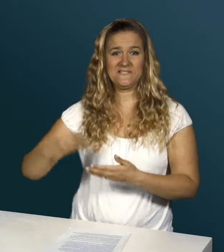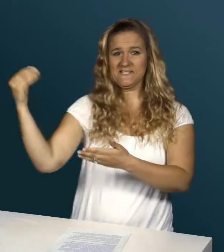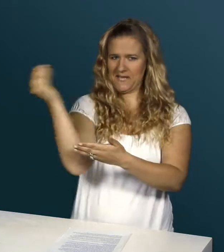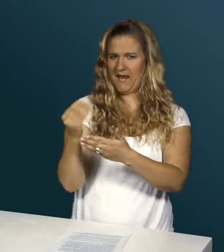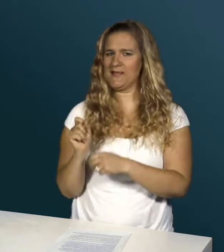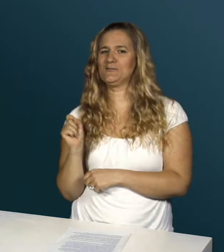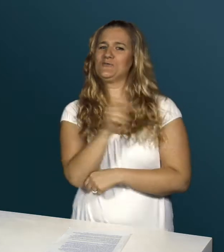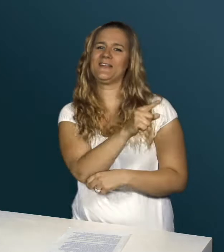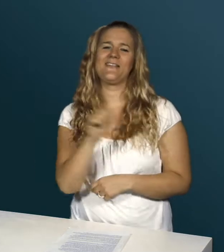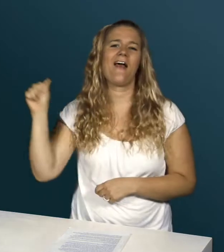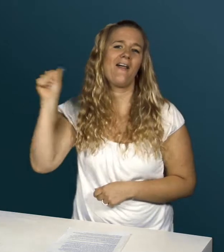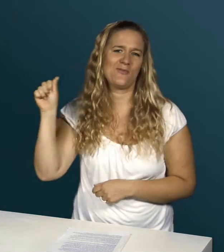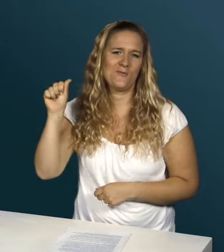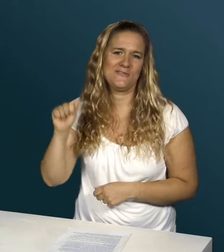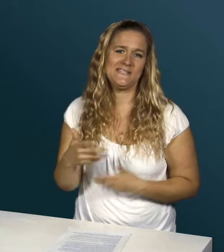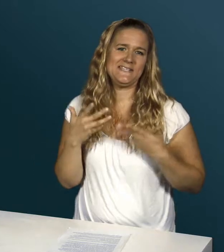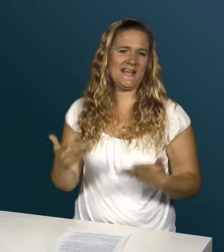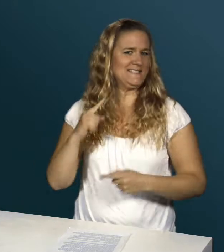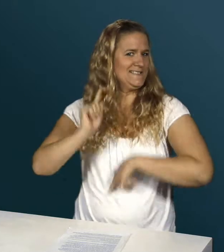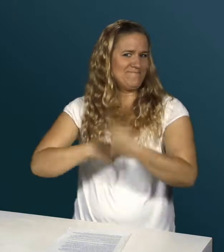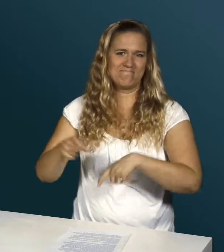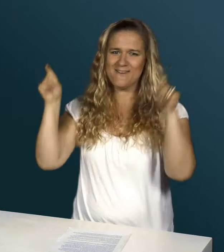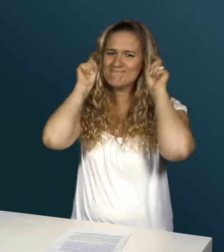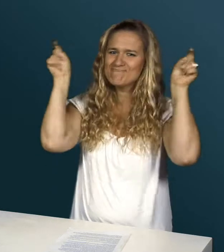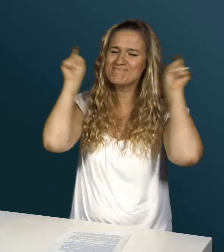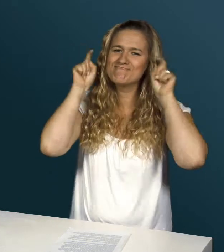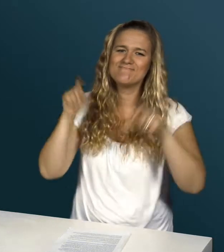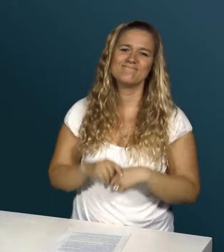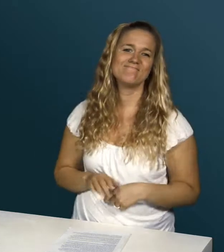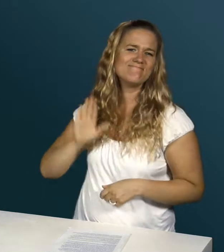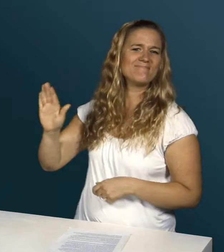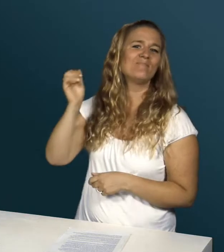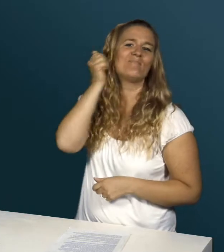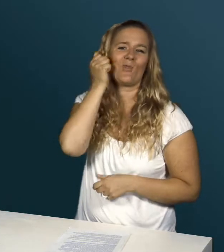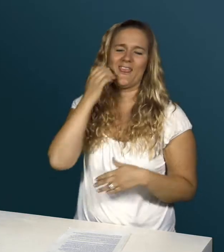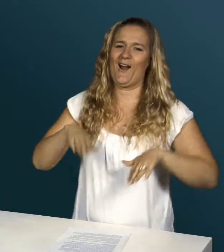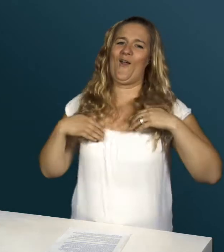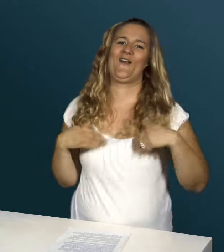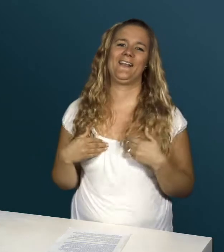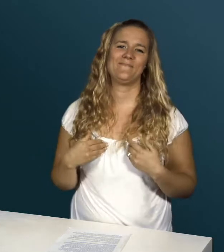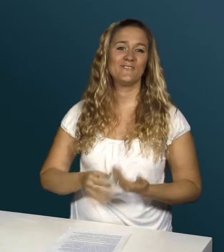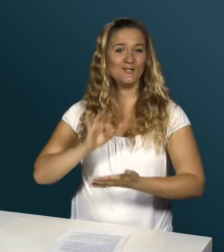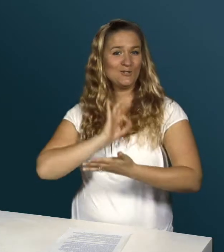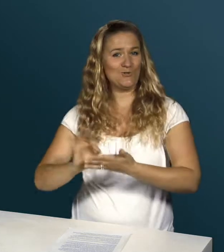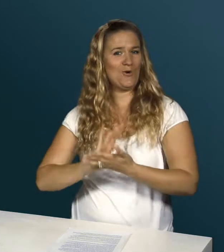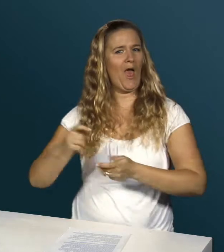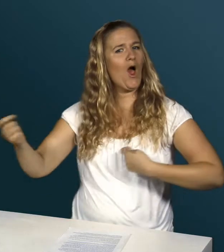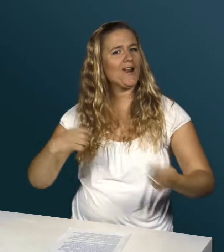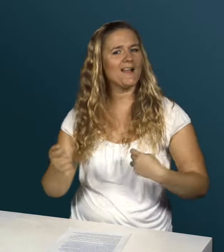Seither trägt er die Hörgeräte fleissig und seine Mutter ist glücklich. Die Schule organisiert